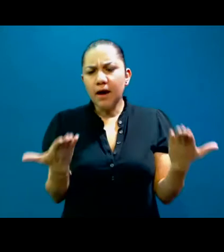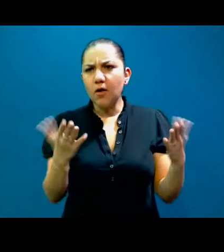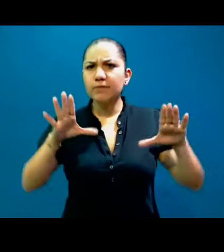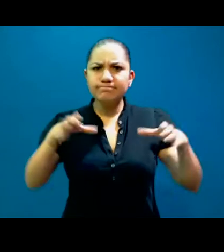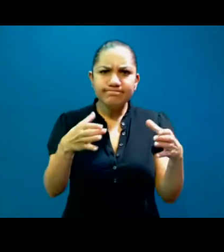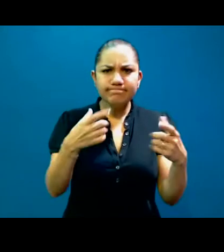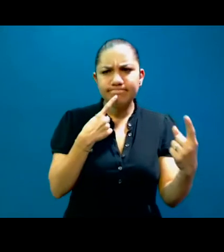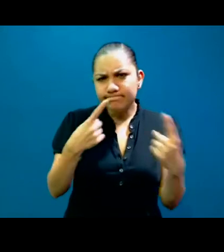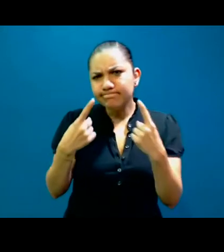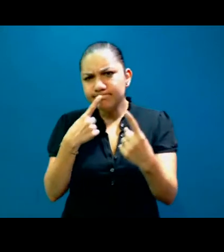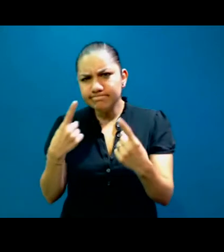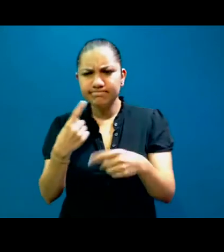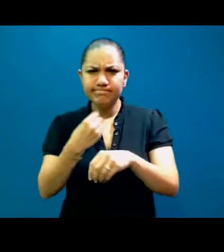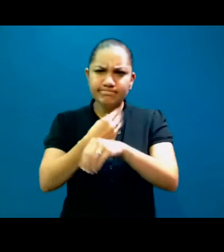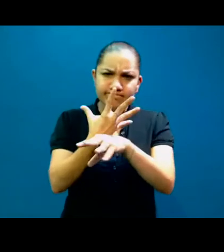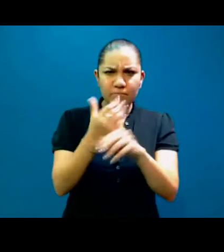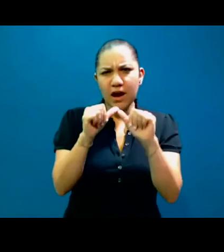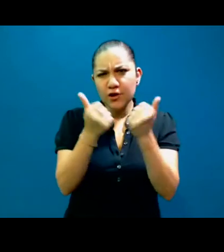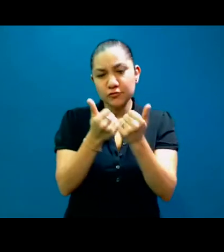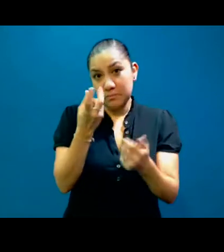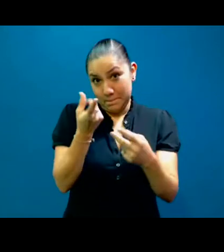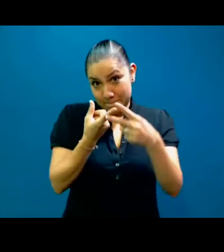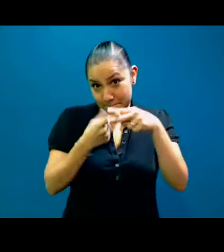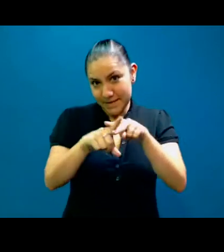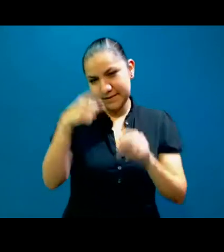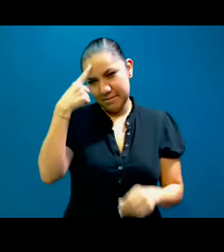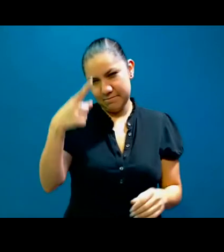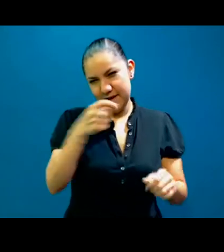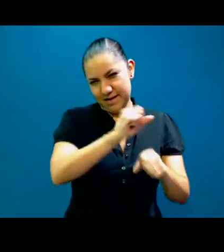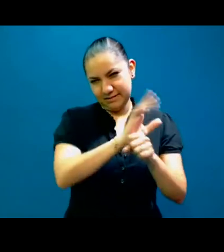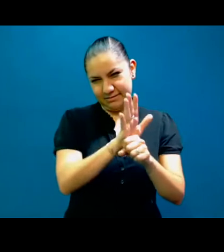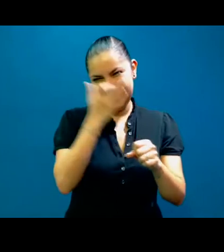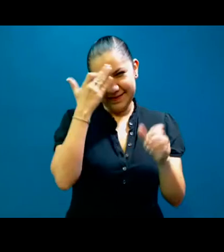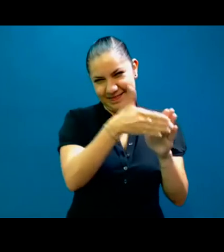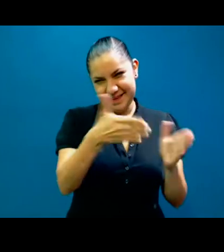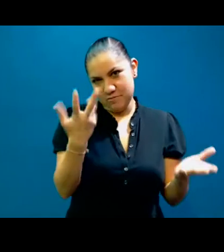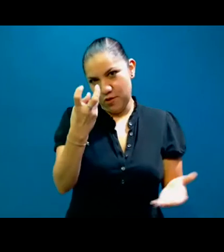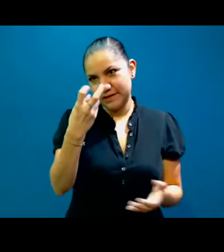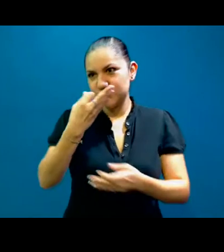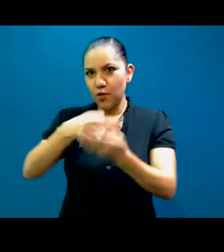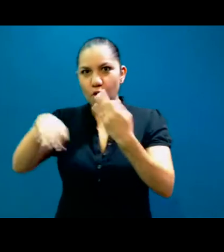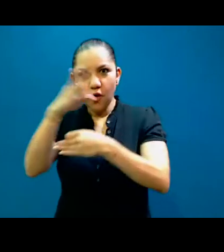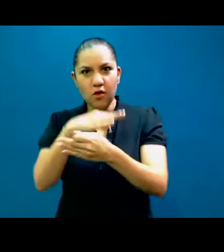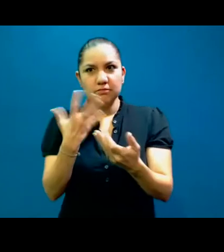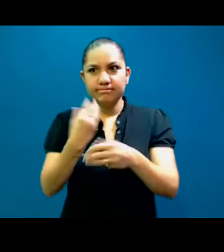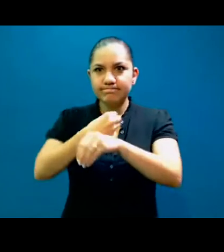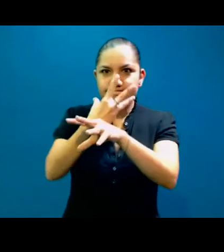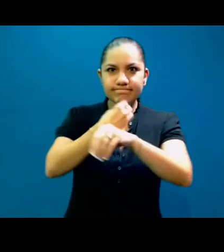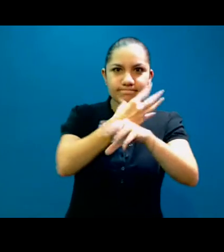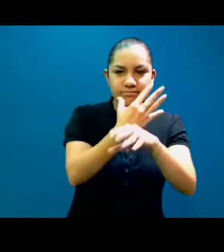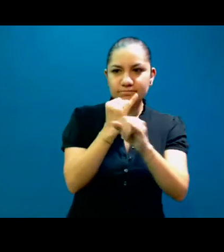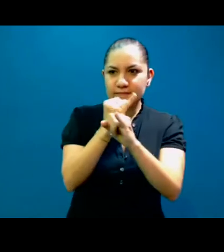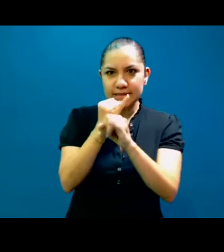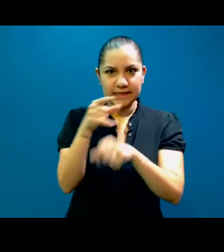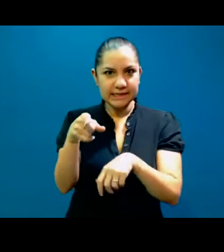cuando empezamos, ya saben, todo mundo a tener que empezar a interpretar de forma remota, y al principio nuestro objetivo era, vamos a hablar de